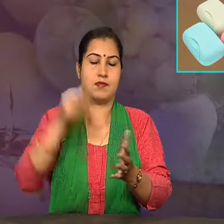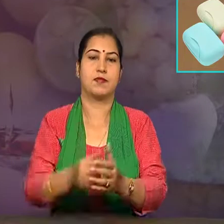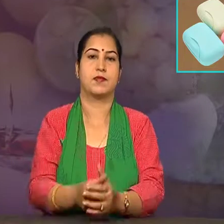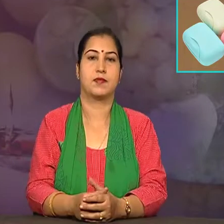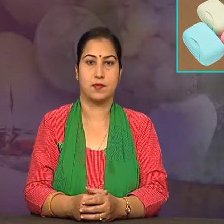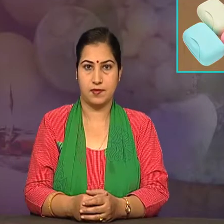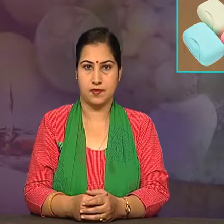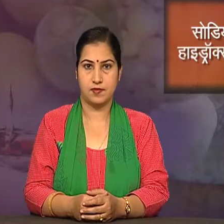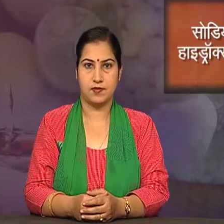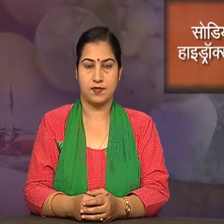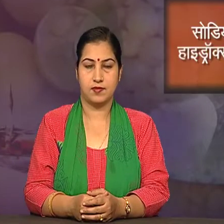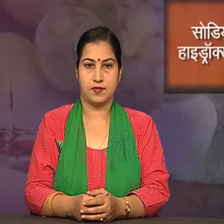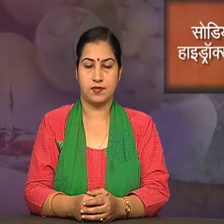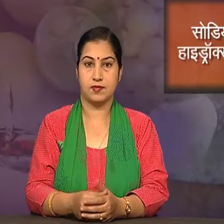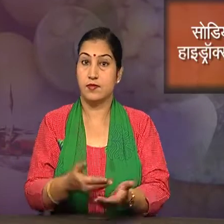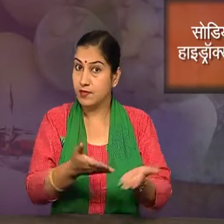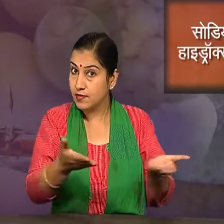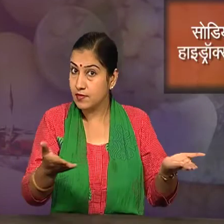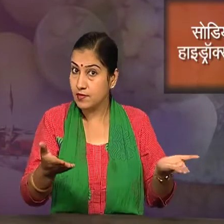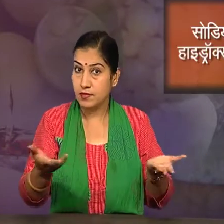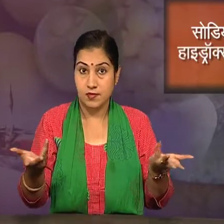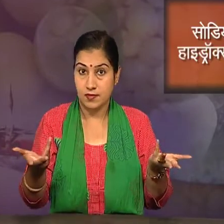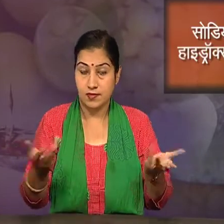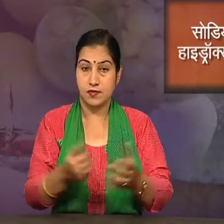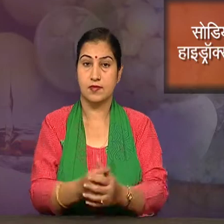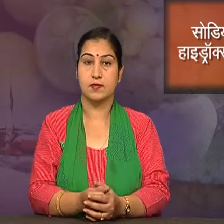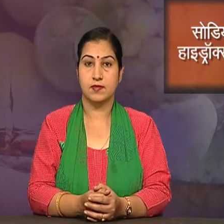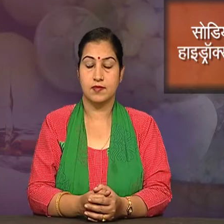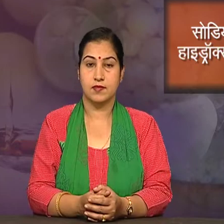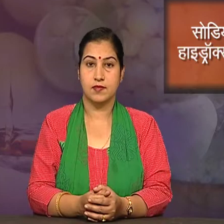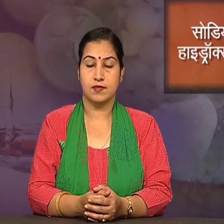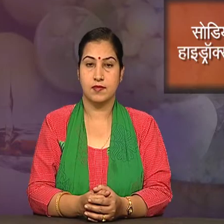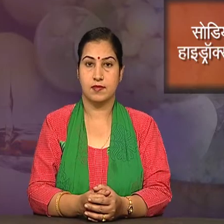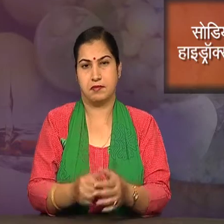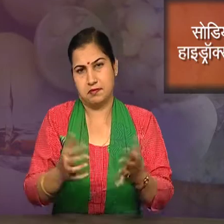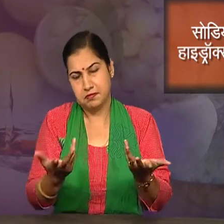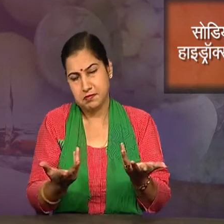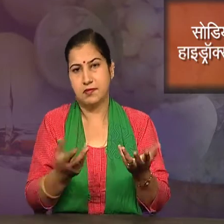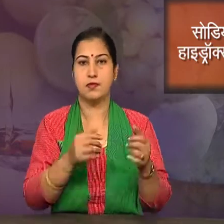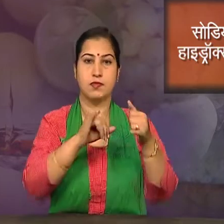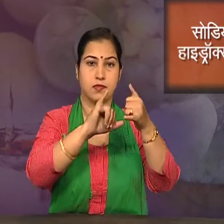ये हैं या तो सोडियम हाइड्रोक्साइड